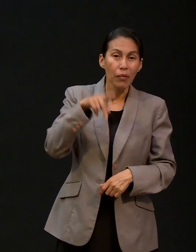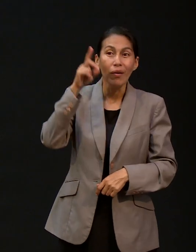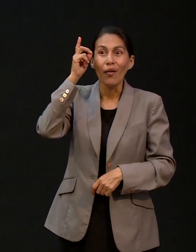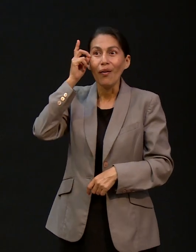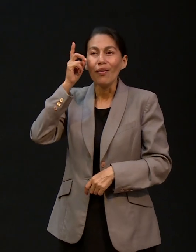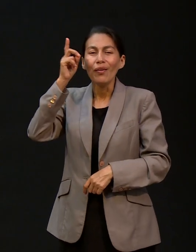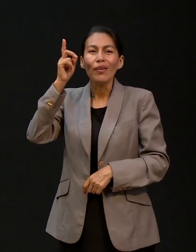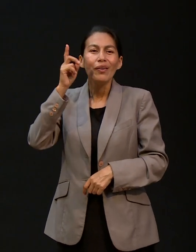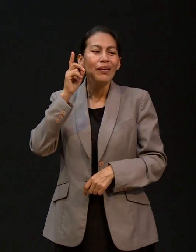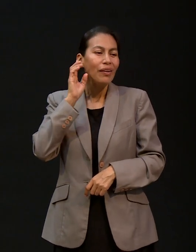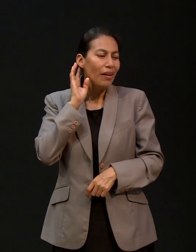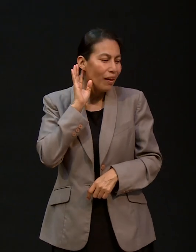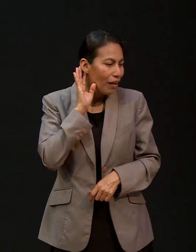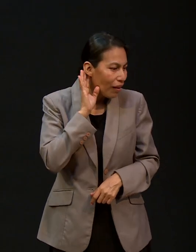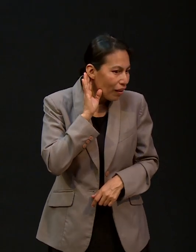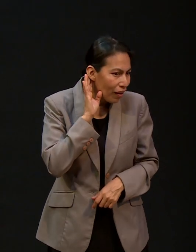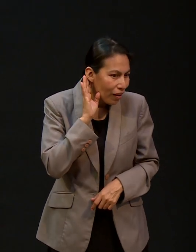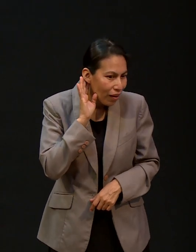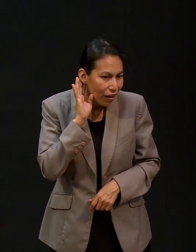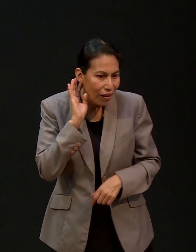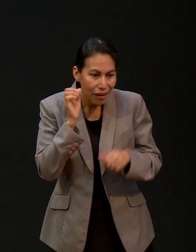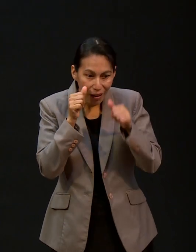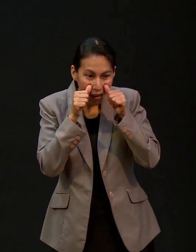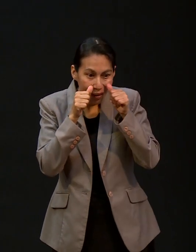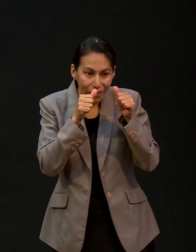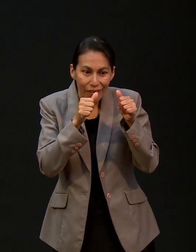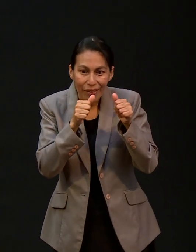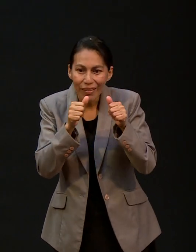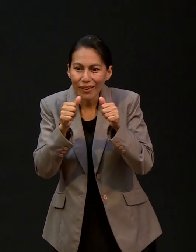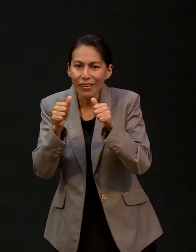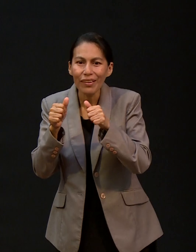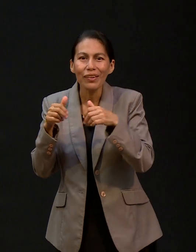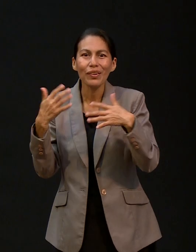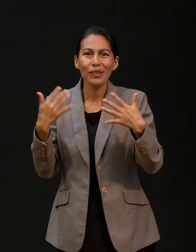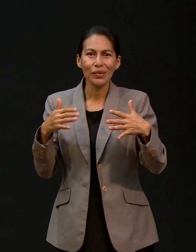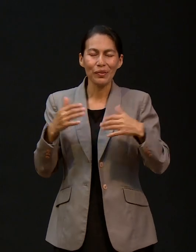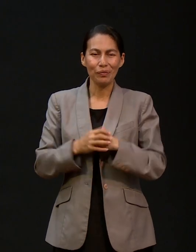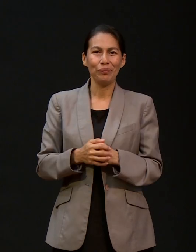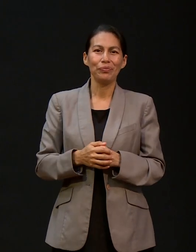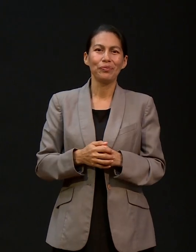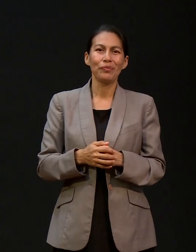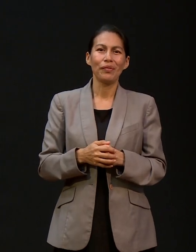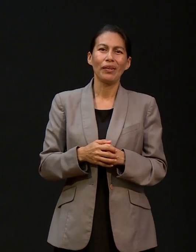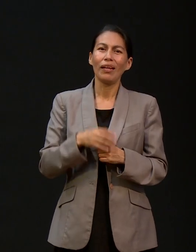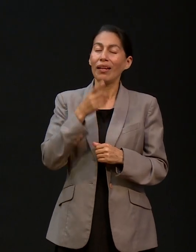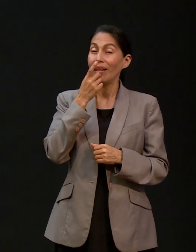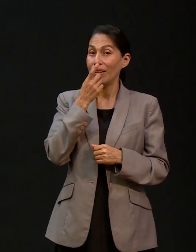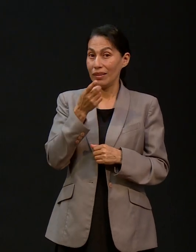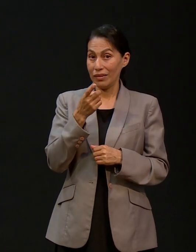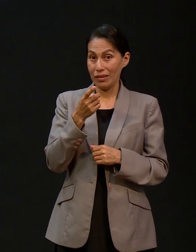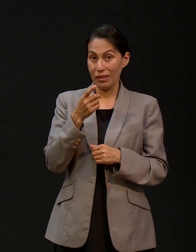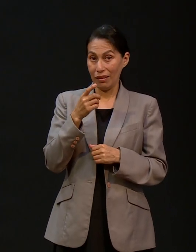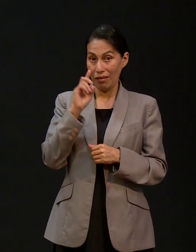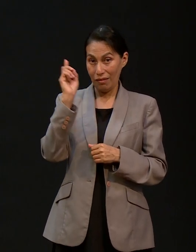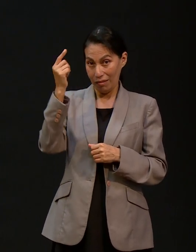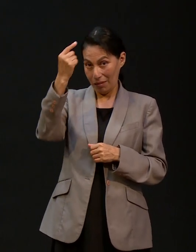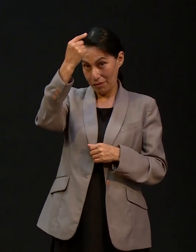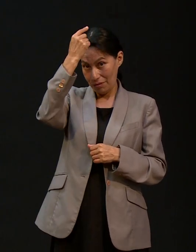dispuesto a escucharnos de manera constante, tiene su voz, tiene su oído, ¿verdad?, como decía el salmista, está a oído